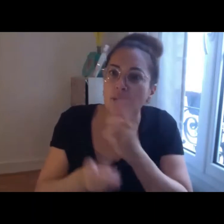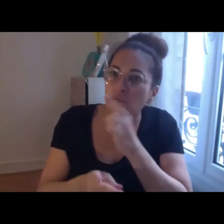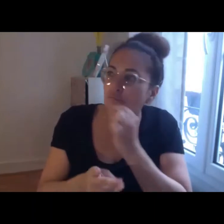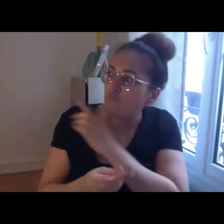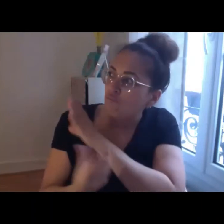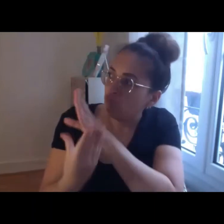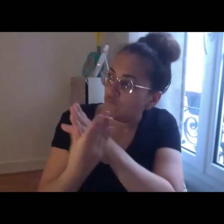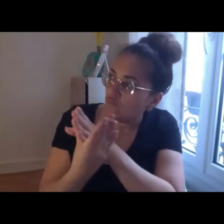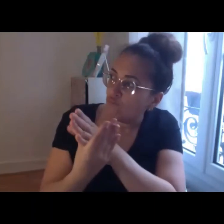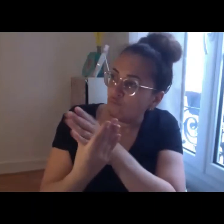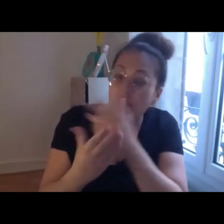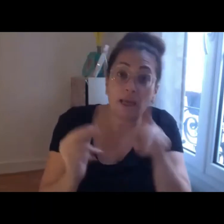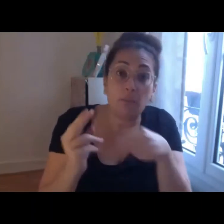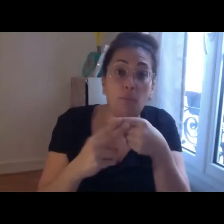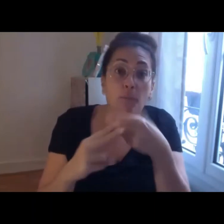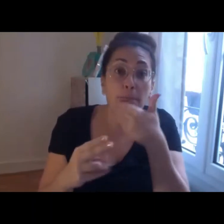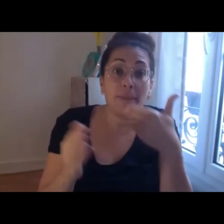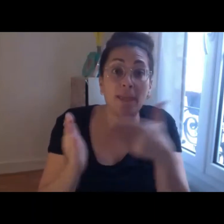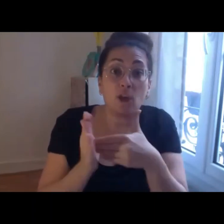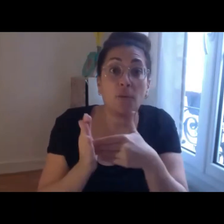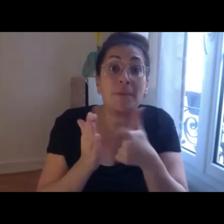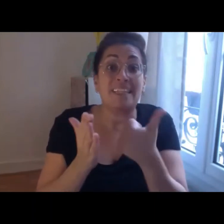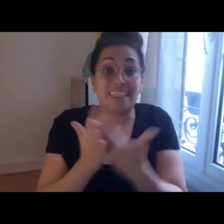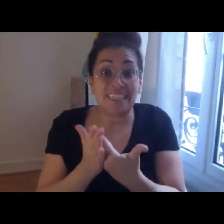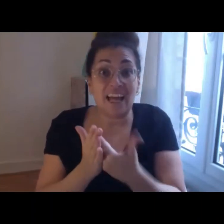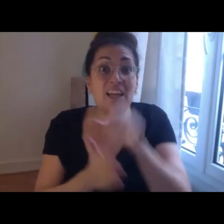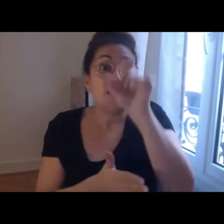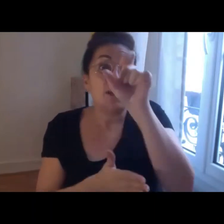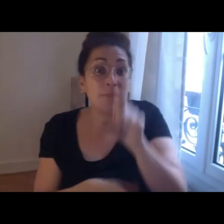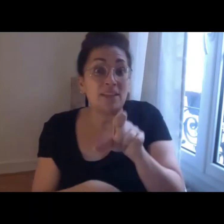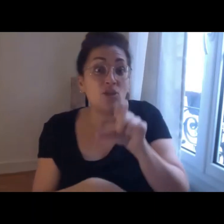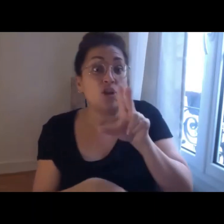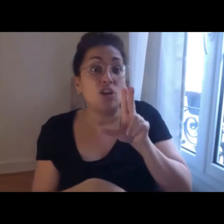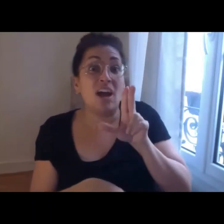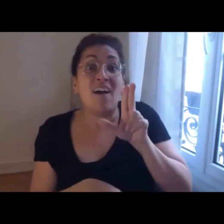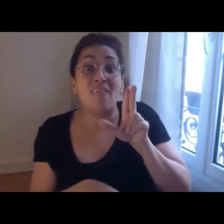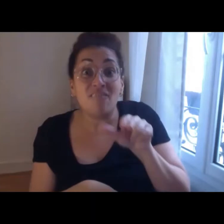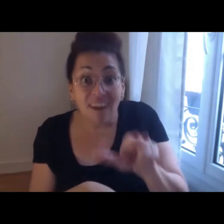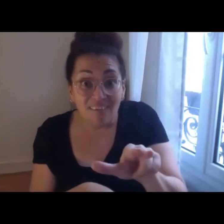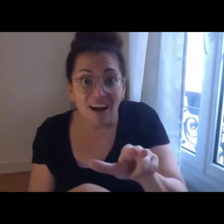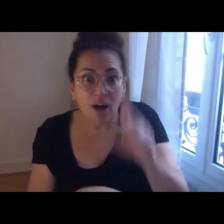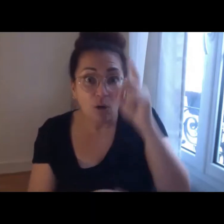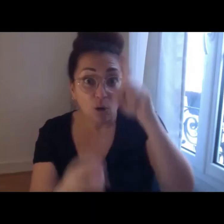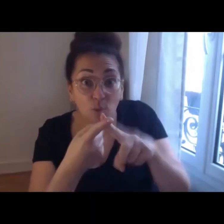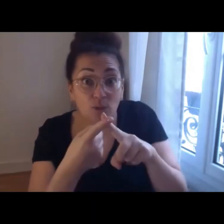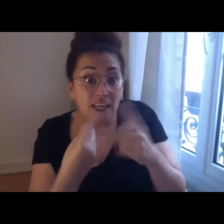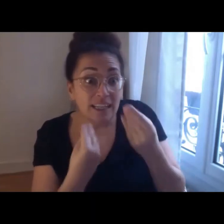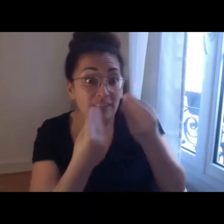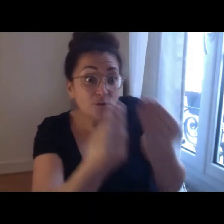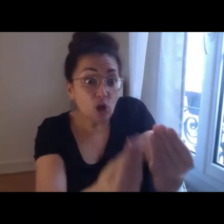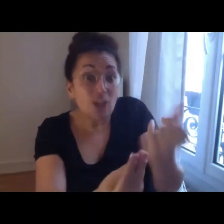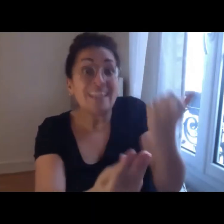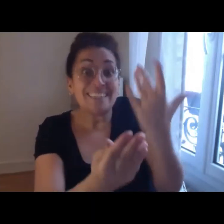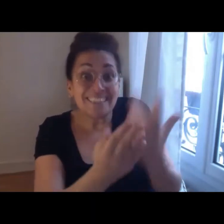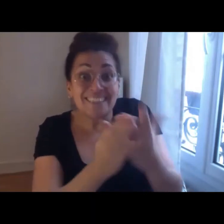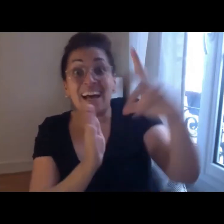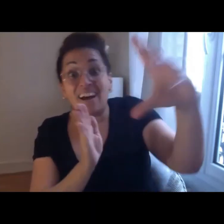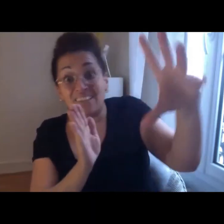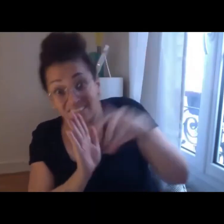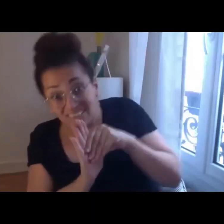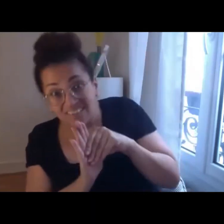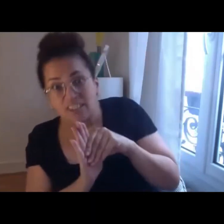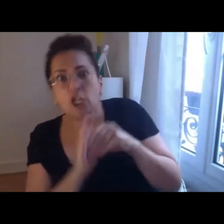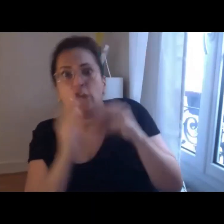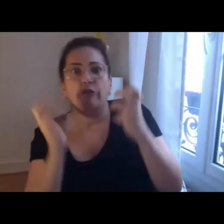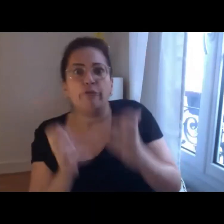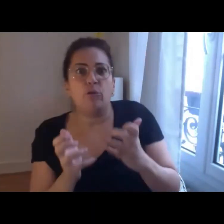cœur de la relation avec les personnes concernées et on identifie avec eux et avec elles les difficultés auxquelles ils ou elles